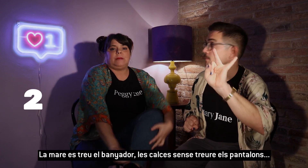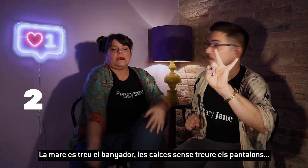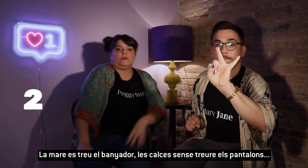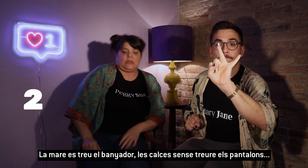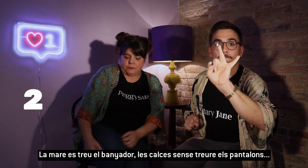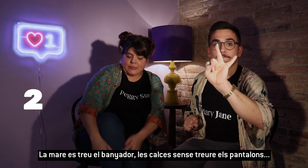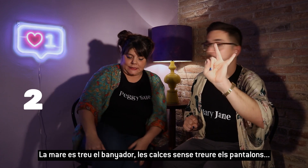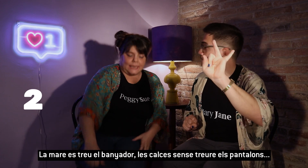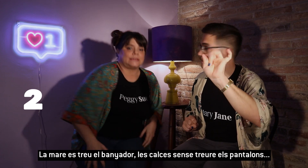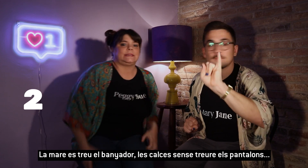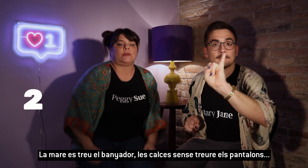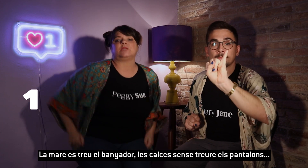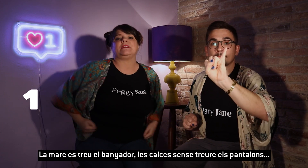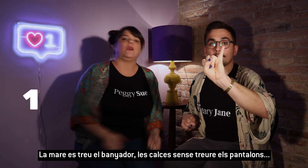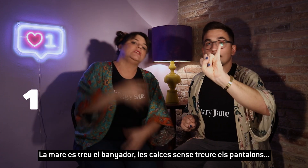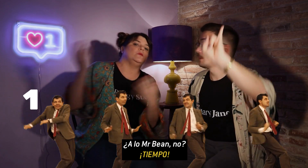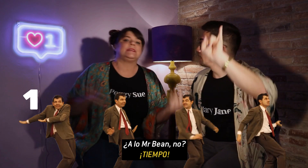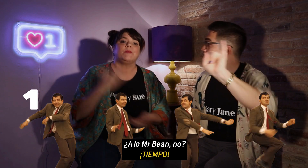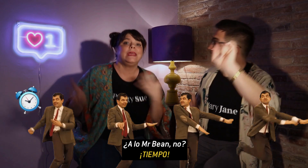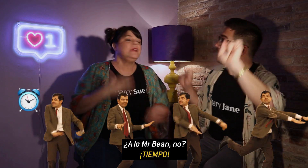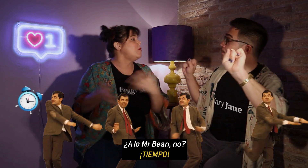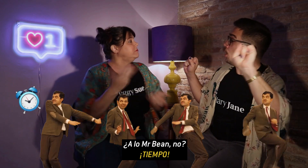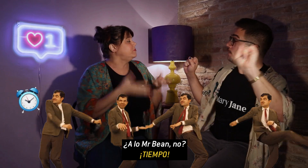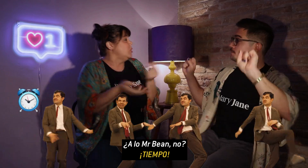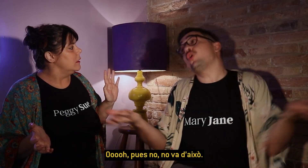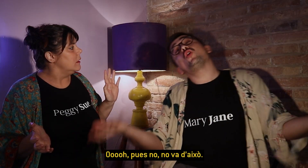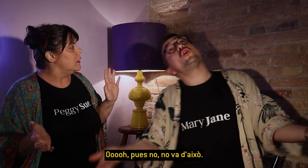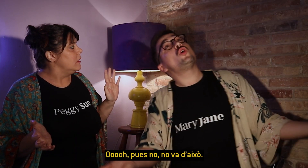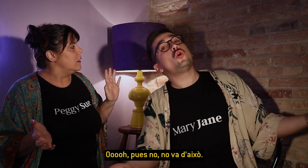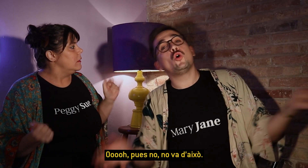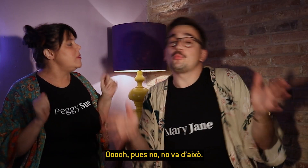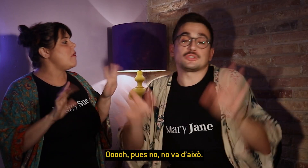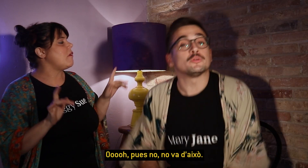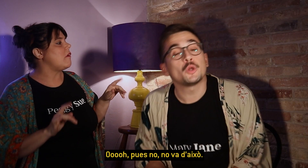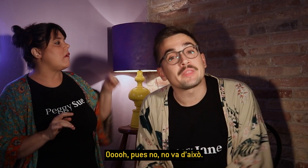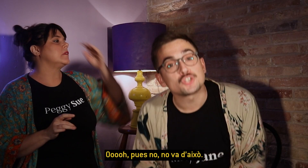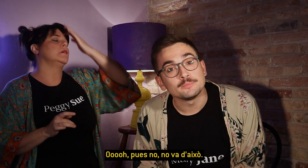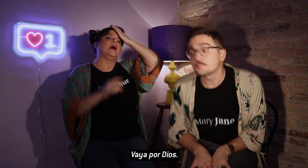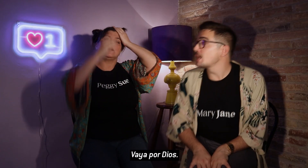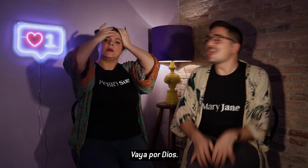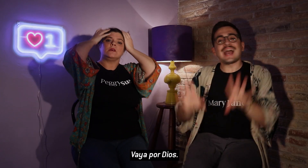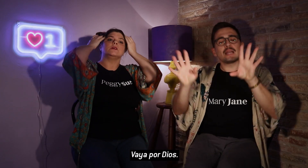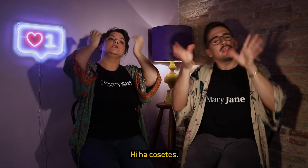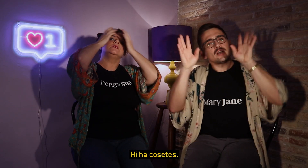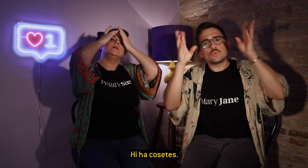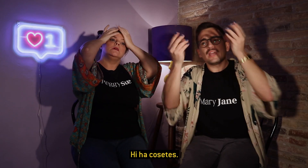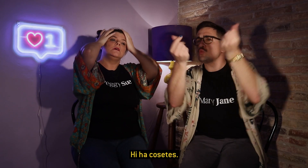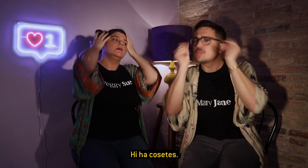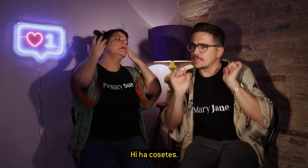banyador, les calces sense treure els pantalons, el Mr. Bill... ¿Quién home? Doncs no va d'això. Hi ha cosetes?